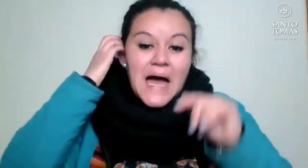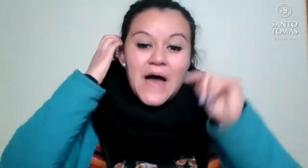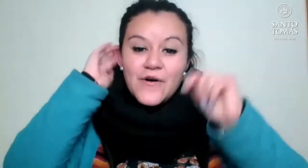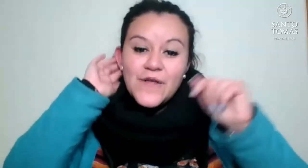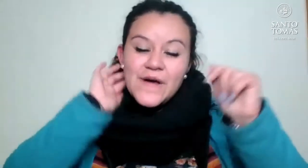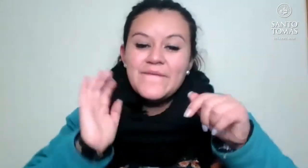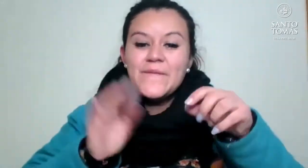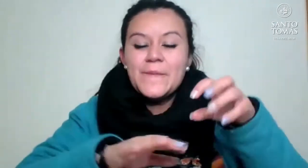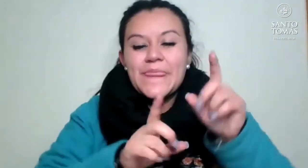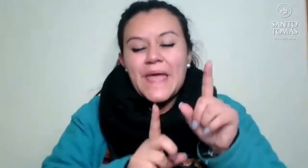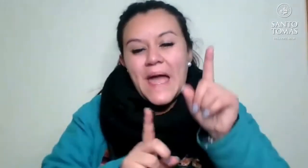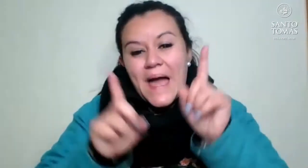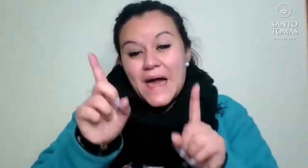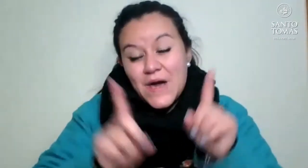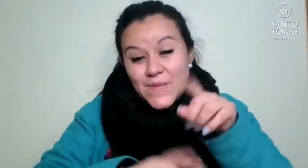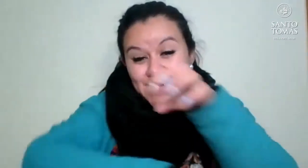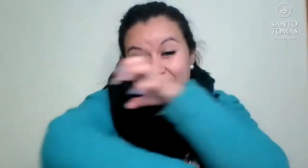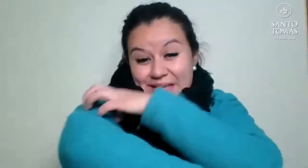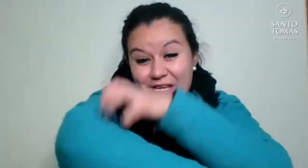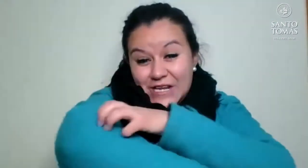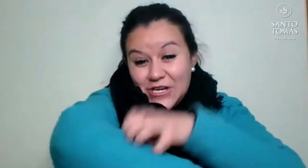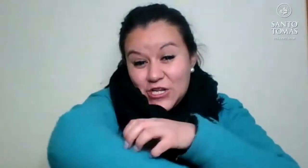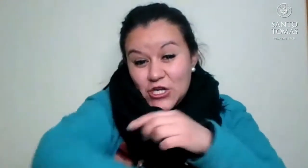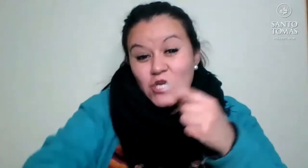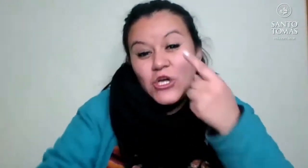Recuerden lo que vimos hoy día para que puedan repasar.